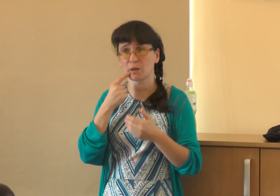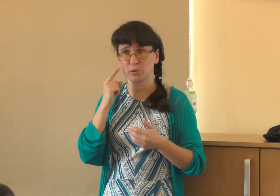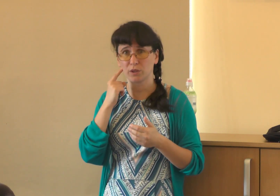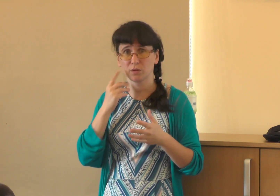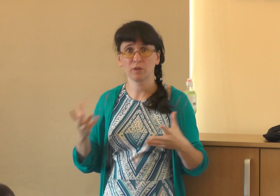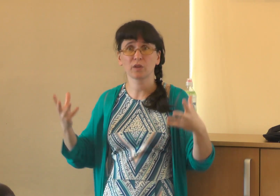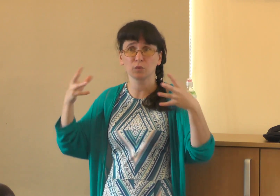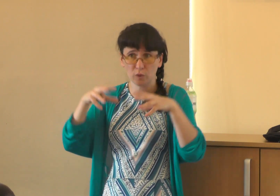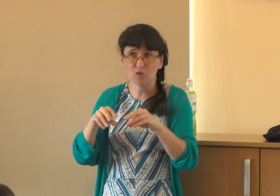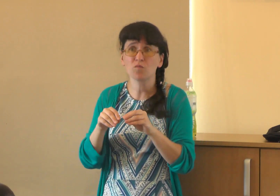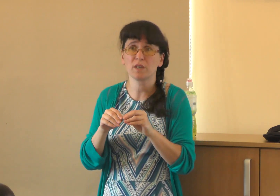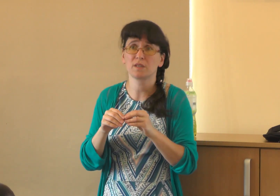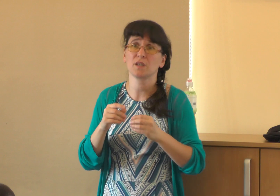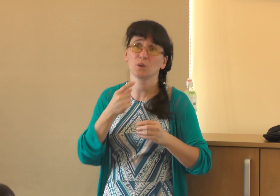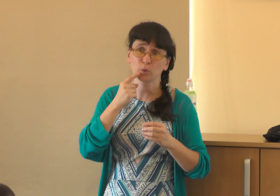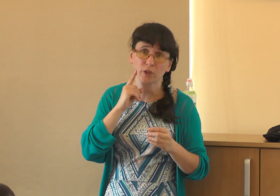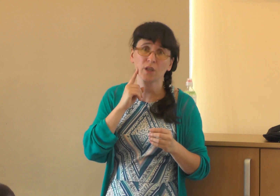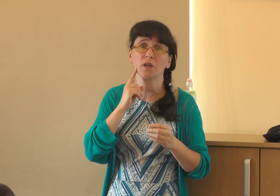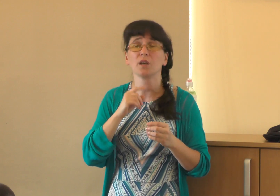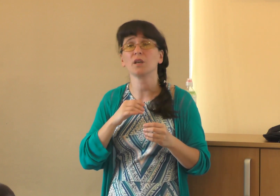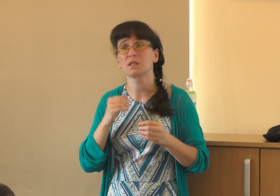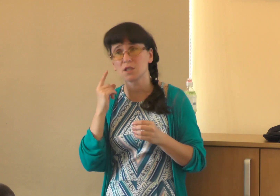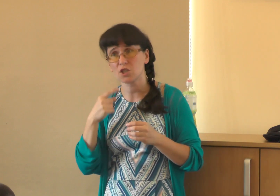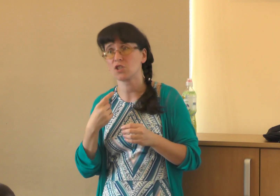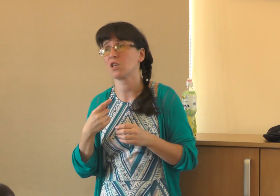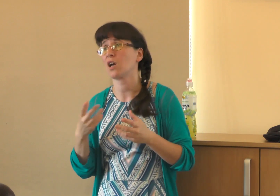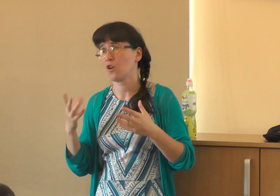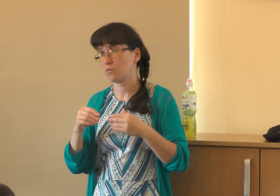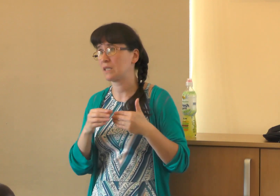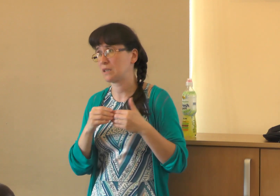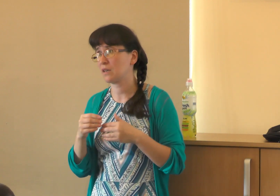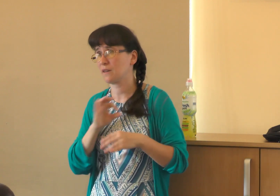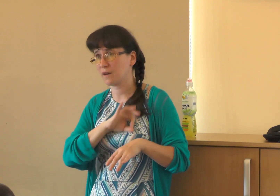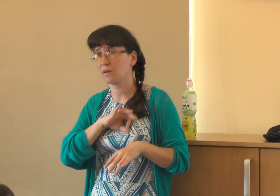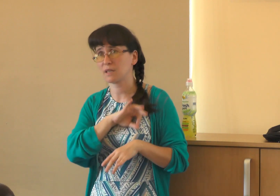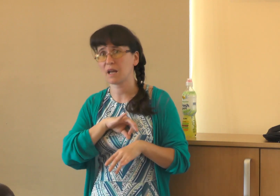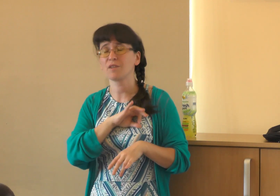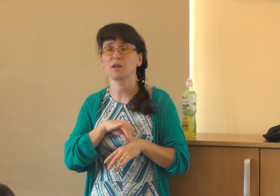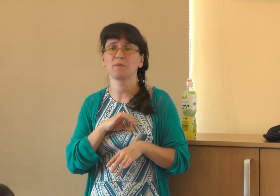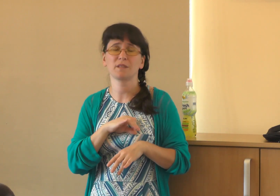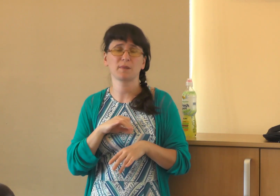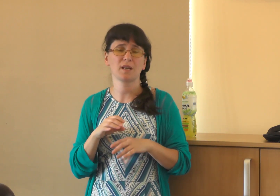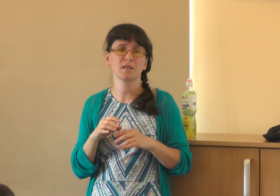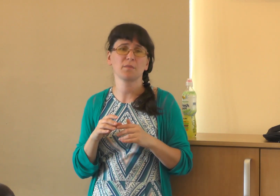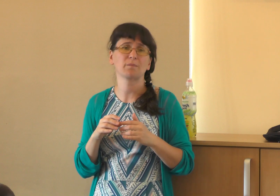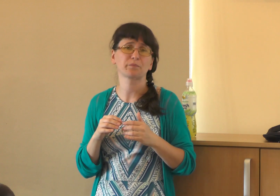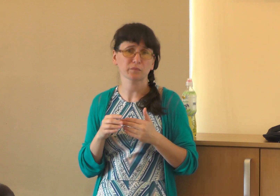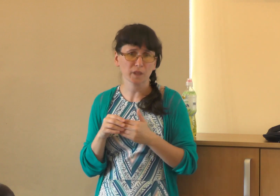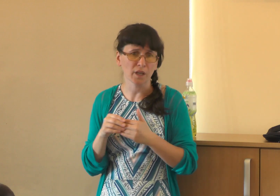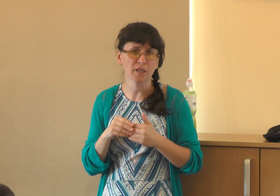глухие, то есть вместе, и глухие, и слышащие вместе, наставниками, и испытателями, и